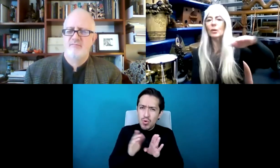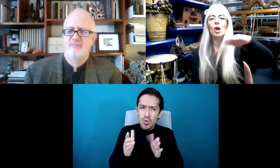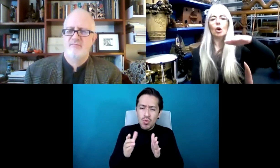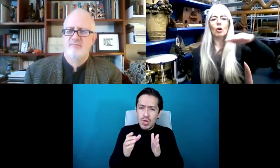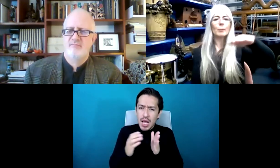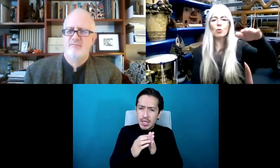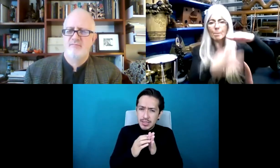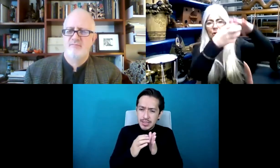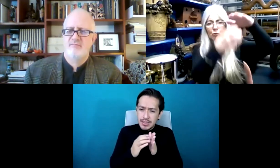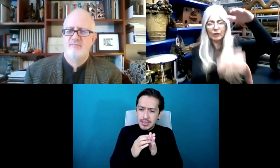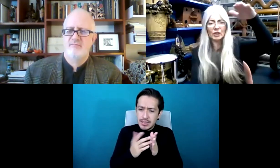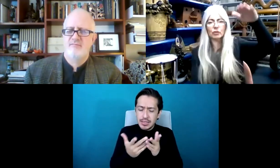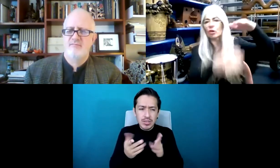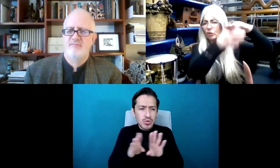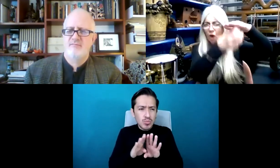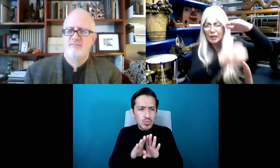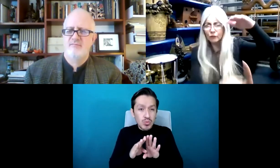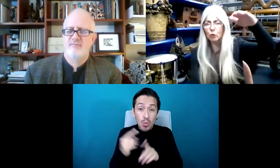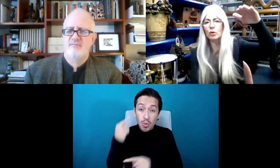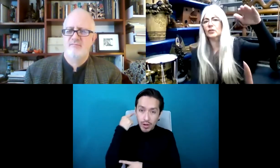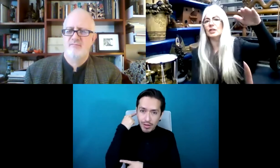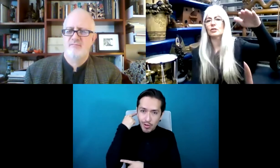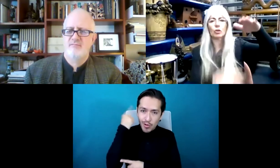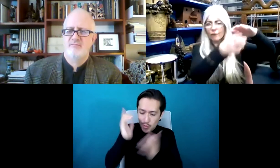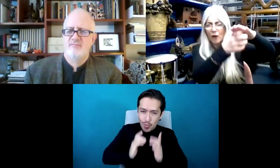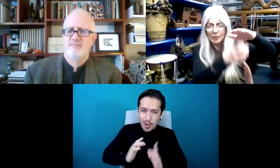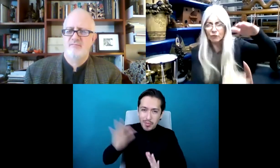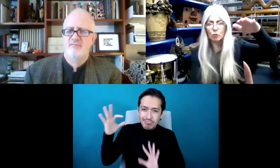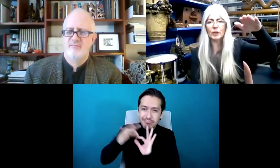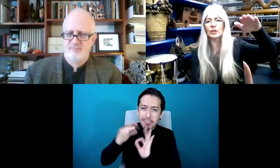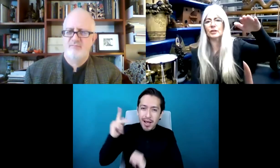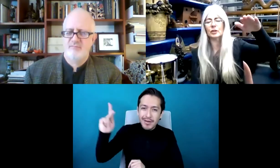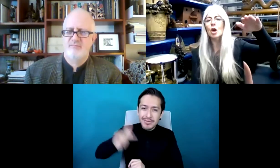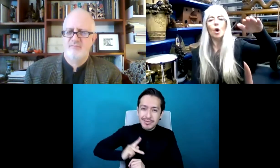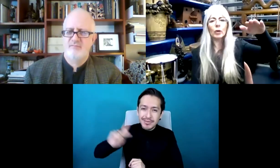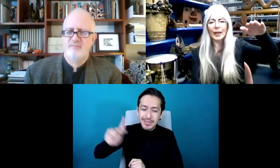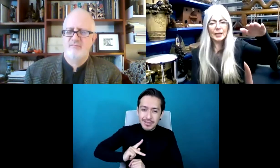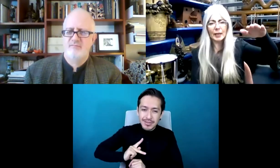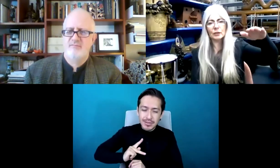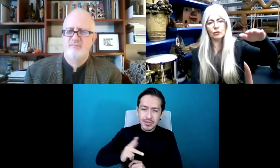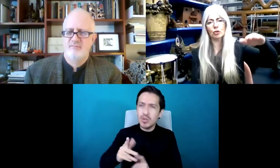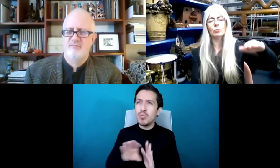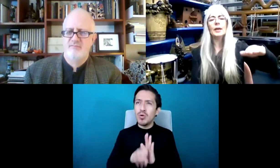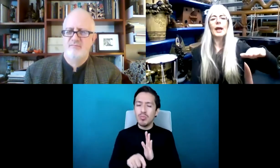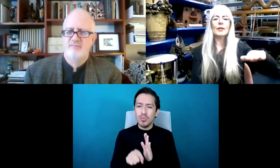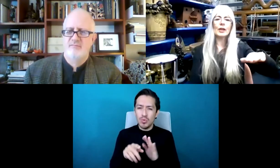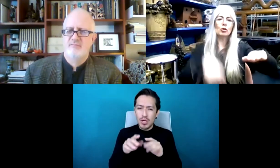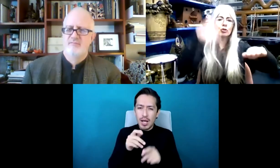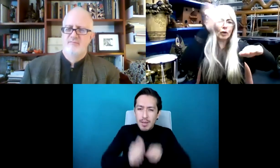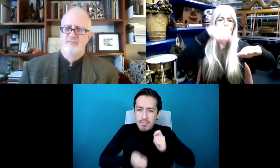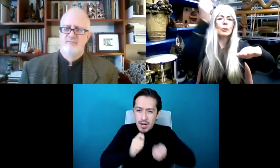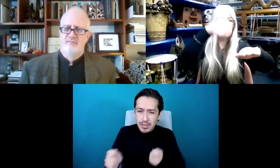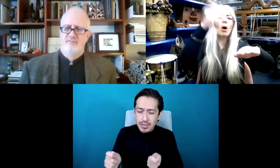oído. Y si cubres el, el, la parte superior de una marimba o un